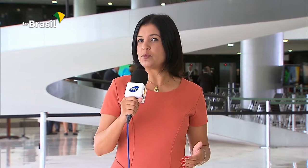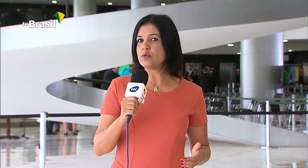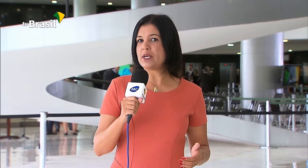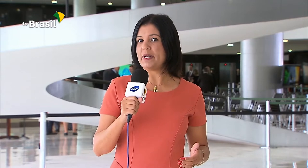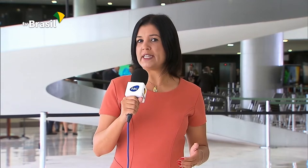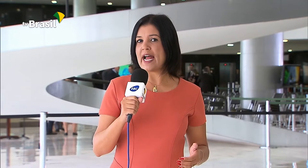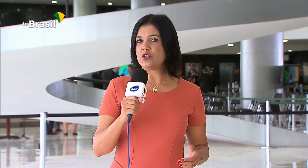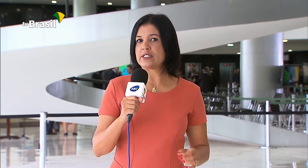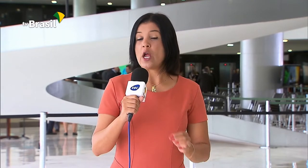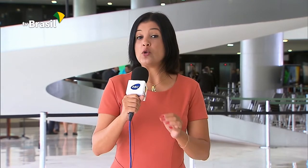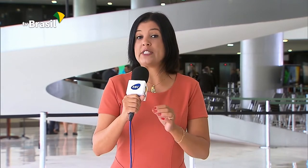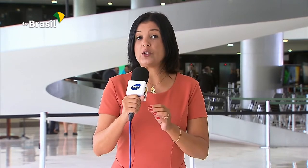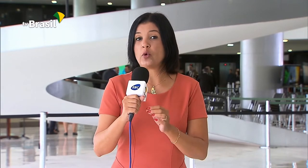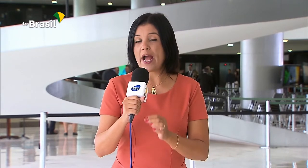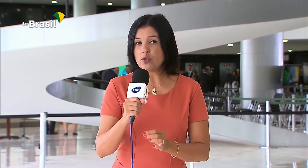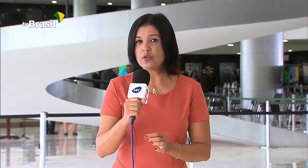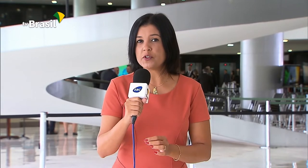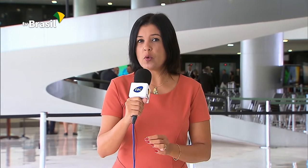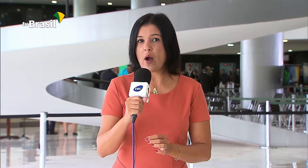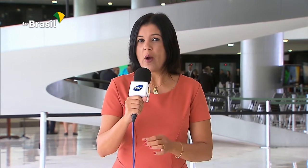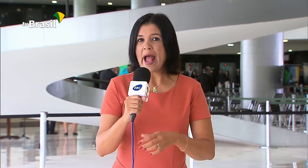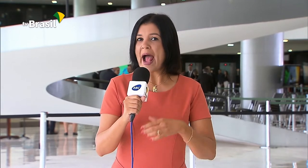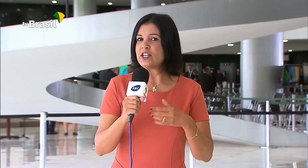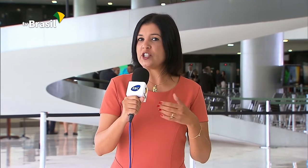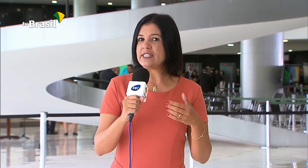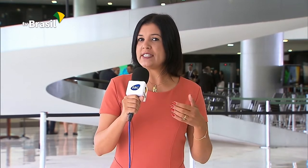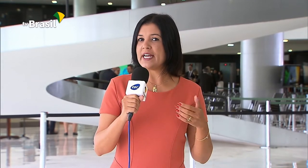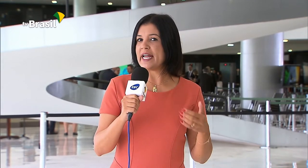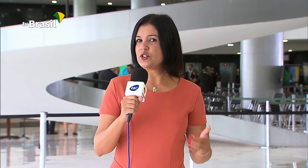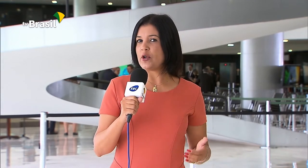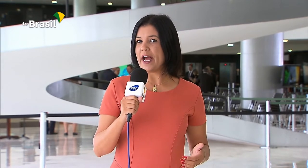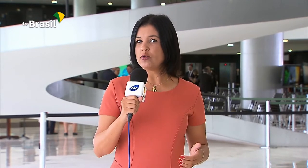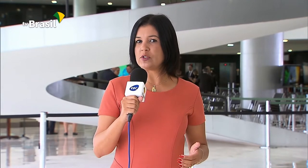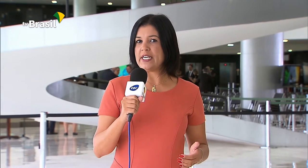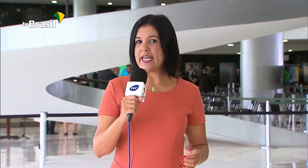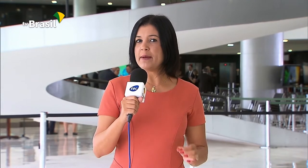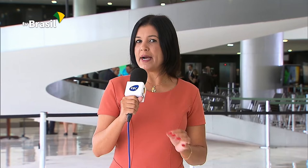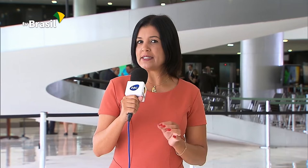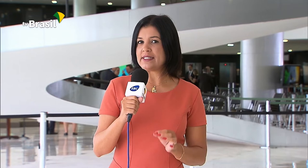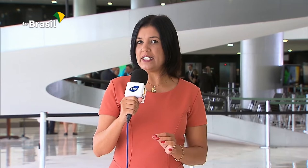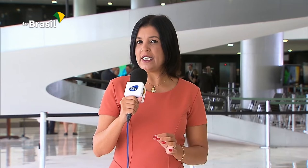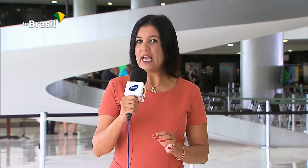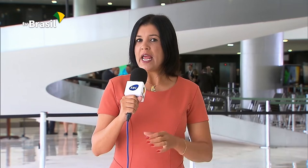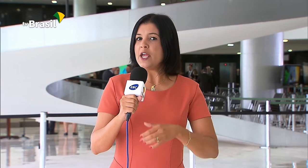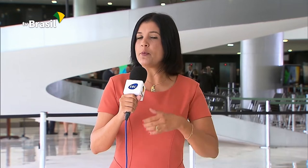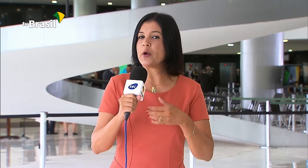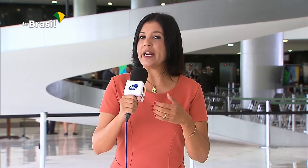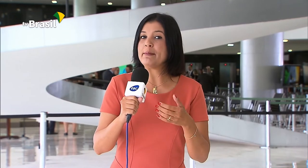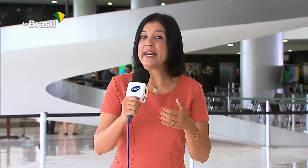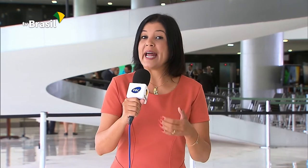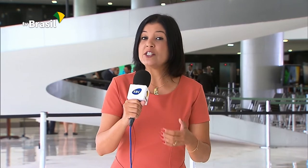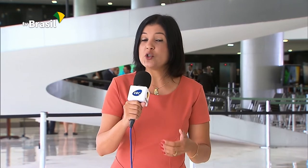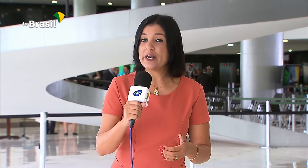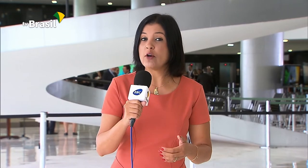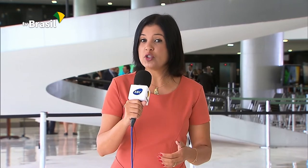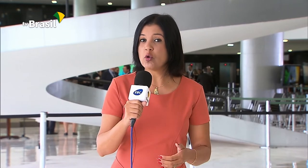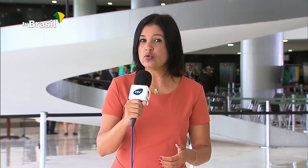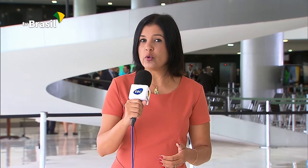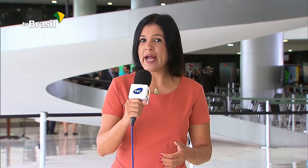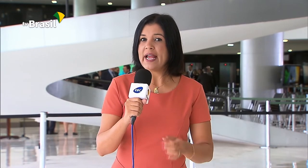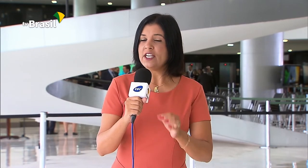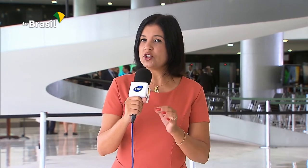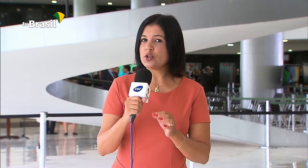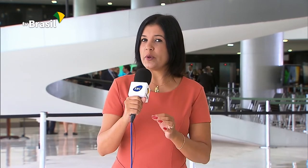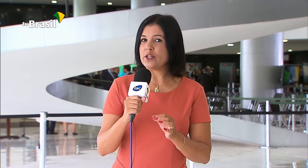suas responsabilidades o setor audiovisual, a Agência Nacional do Cinema, Ancine, e o Programa Nacional